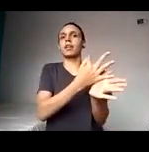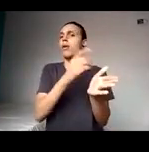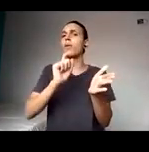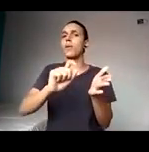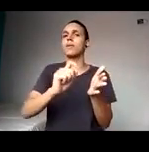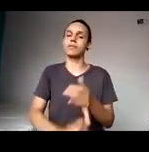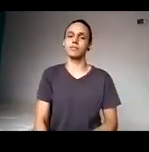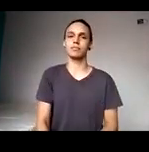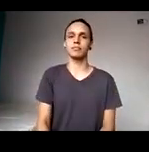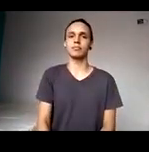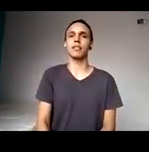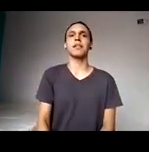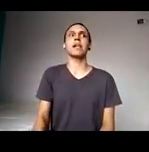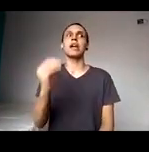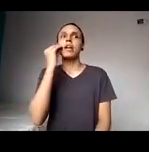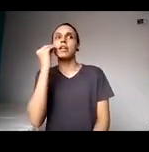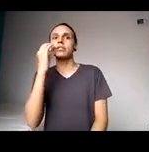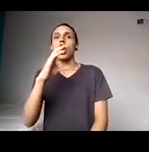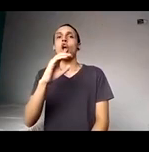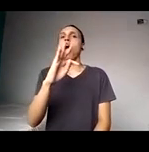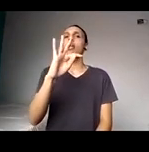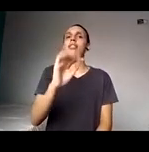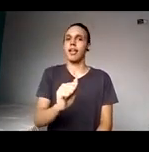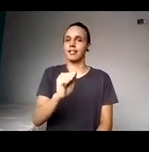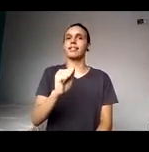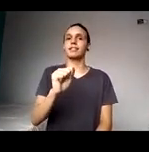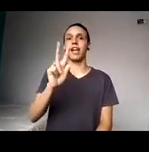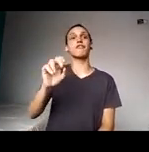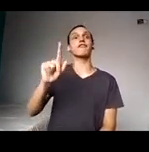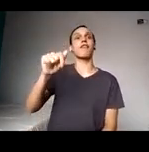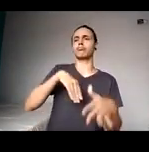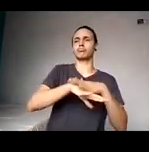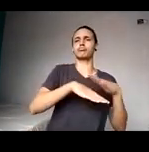nas cotas, na reserva de vagas e apresentaram laudos